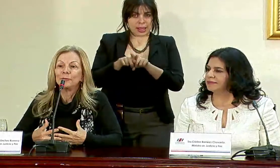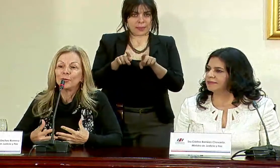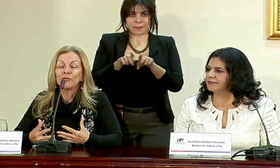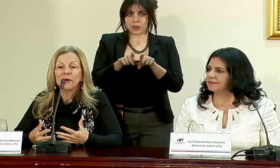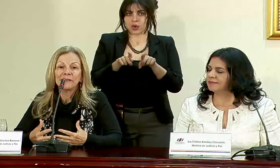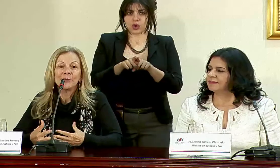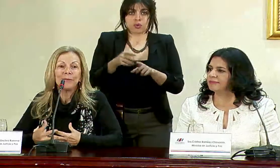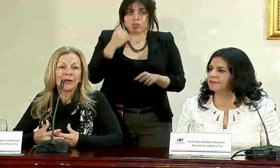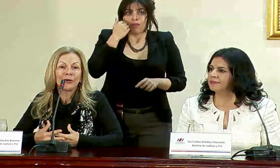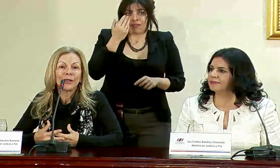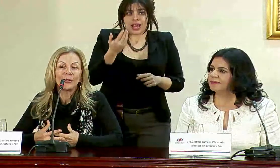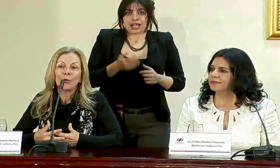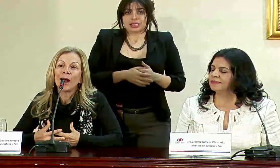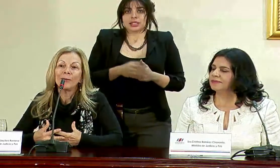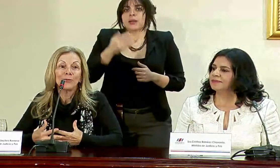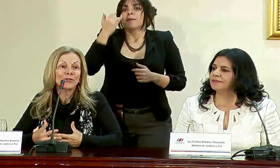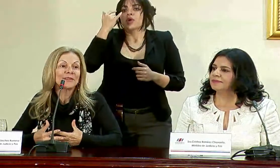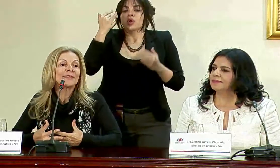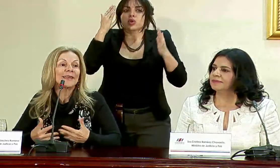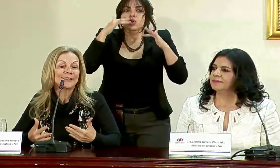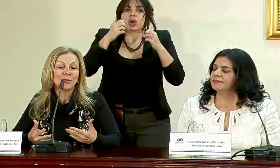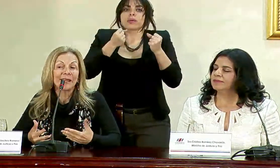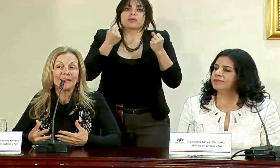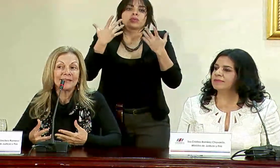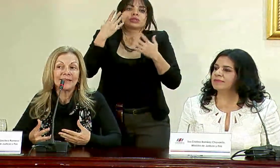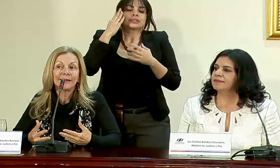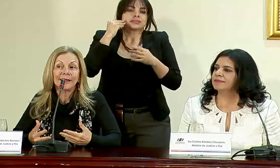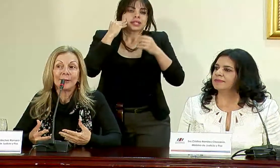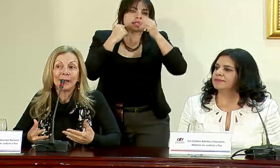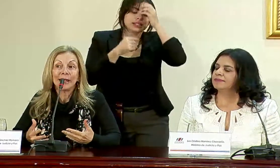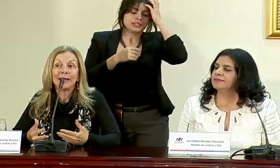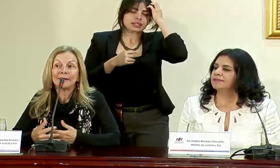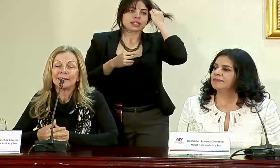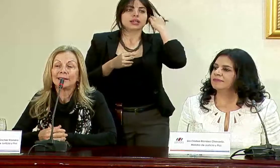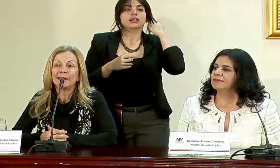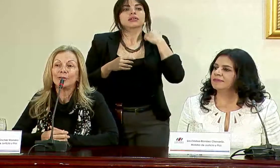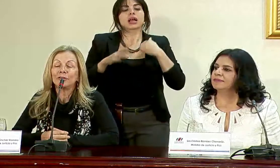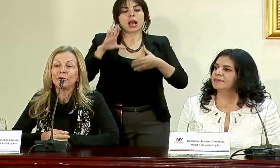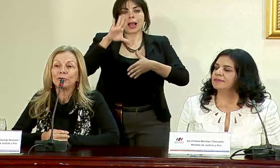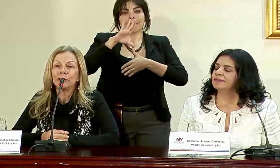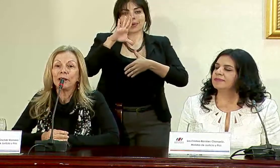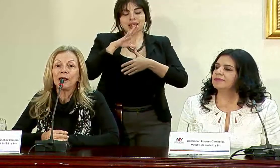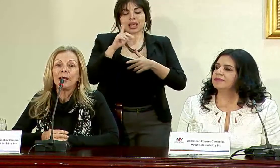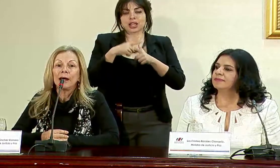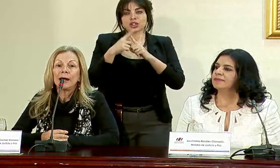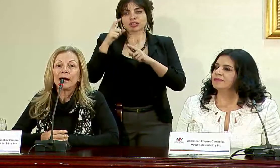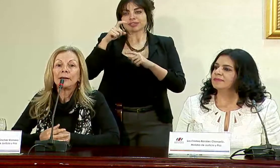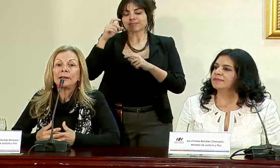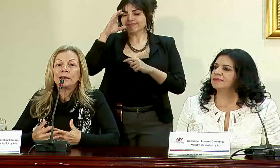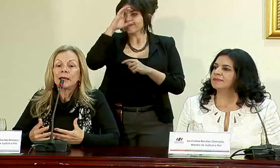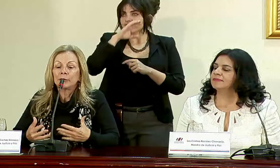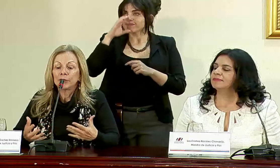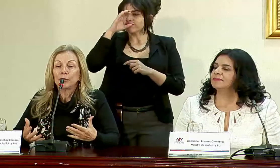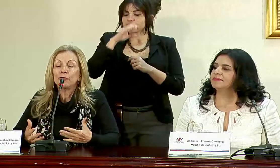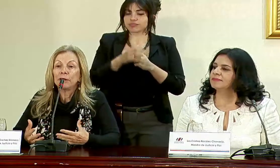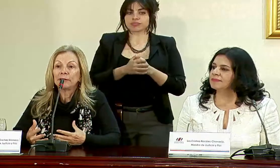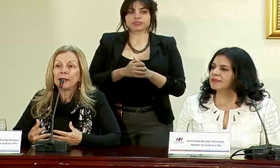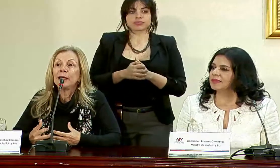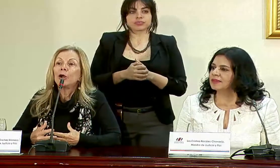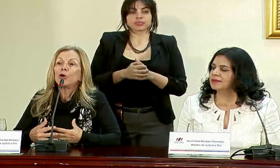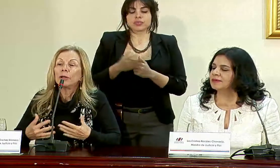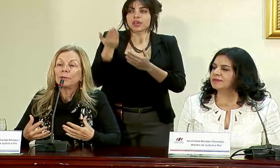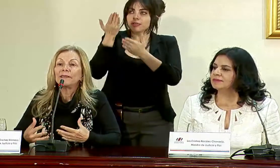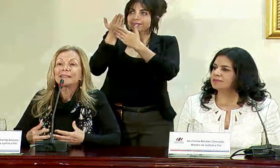muy fácil dado que no hay mucha experiencia en América se ha tenido que recurrir a hacer